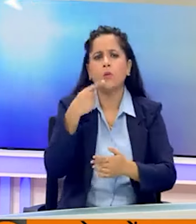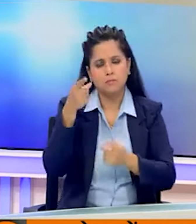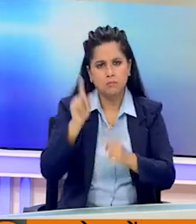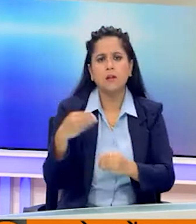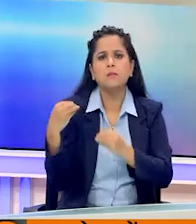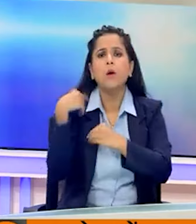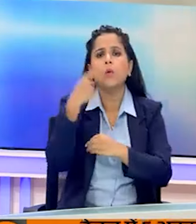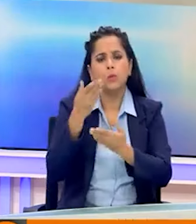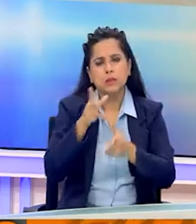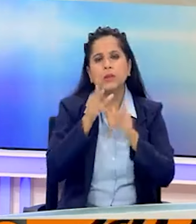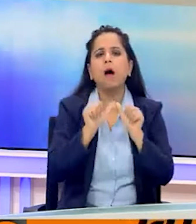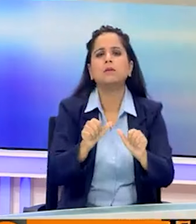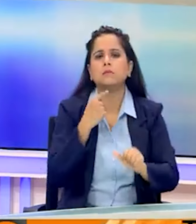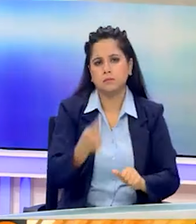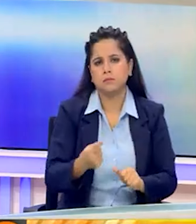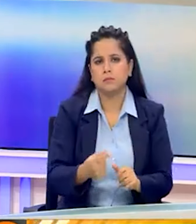है।